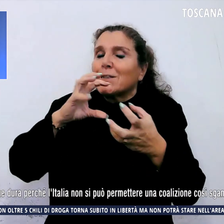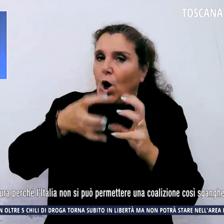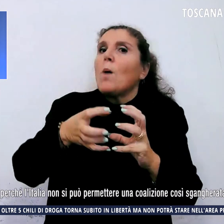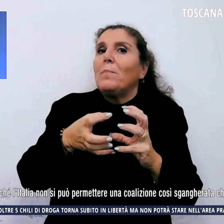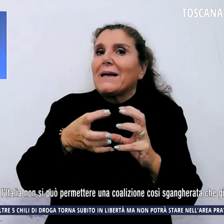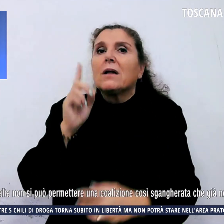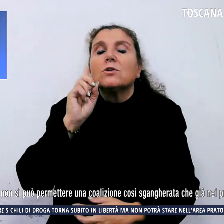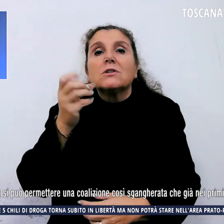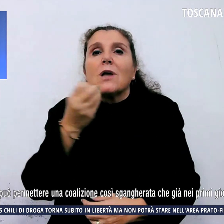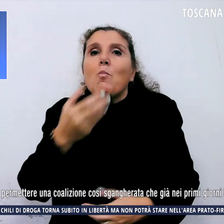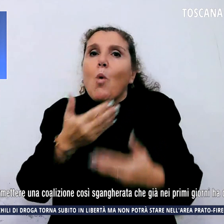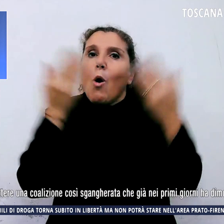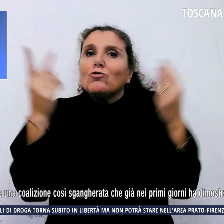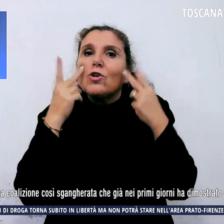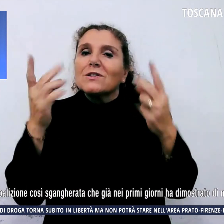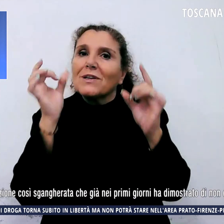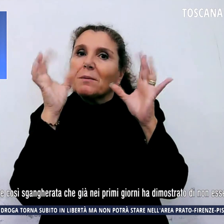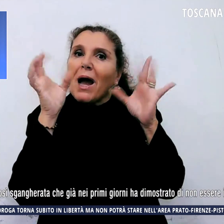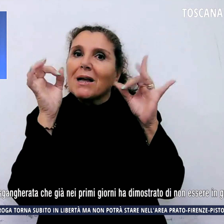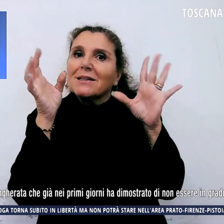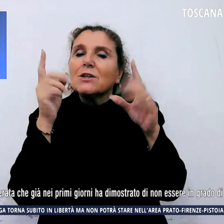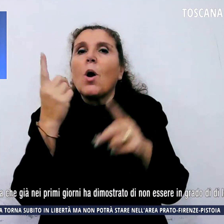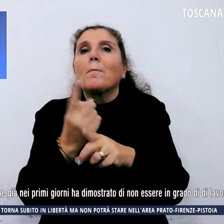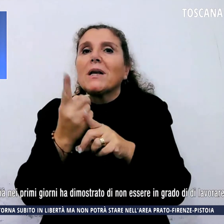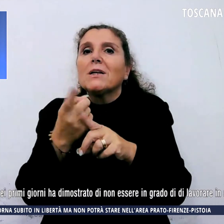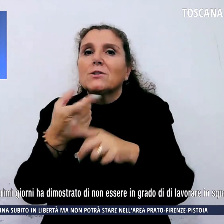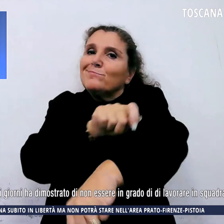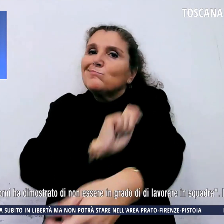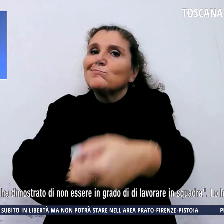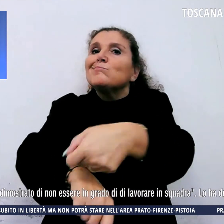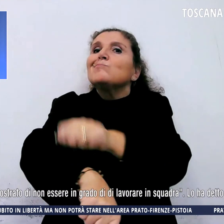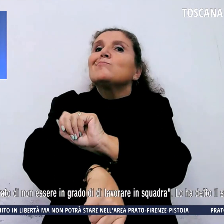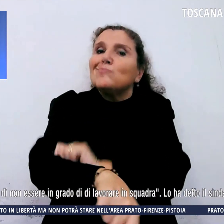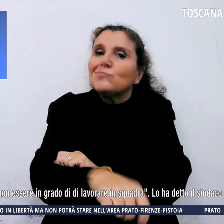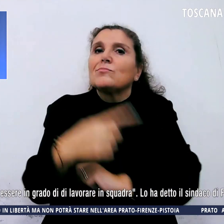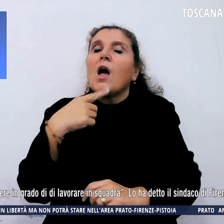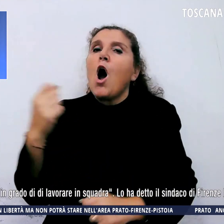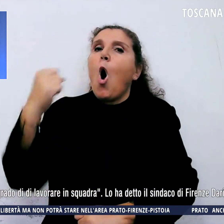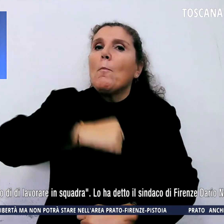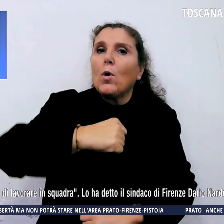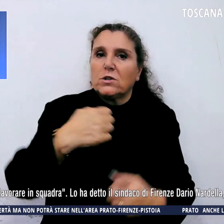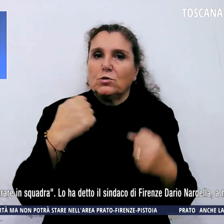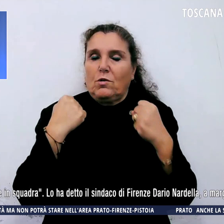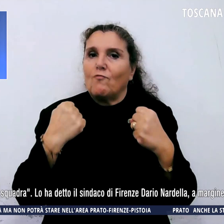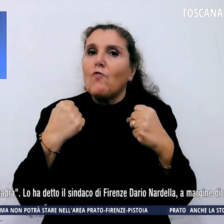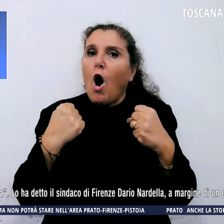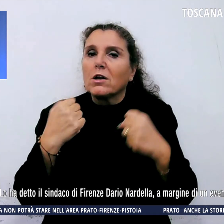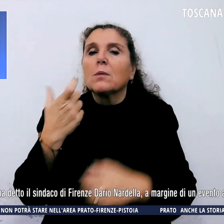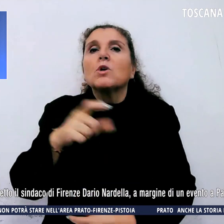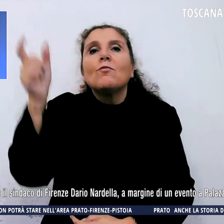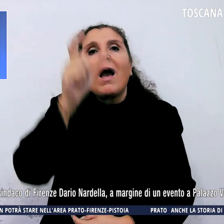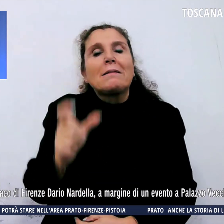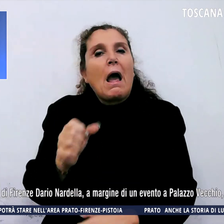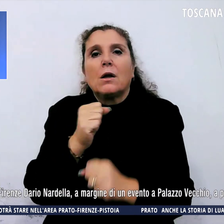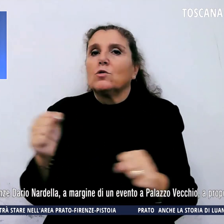vede dal mattino c'è da rimboccarsi le maniche e fare un'opposizione dura perché l'Italia non si può permettere una